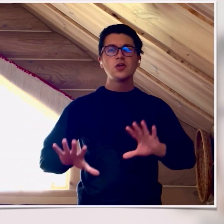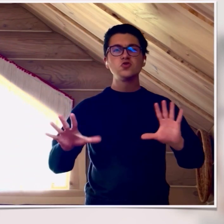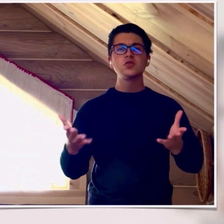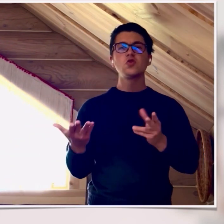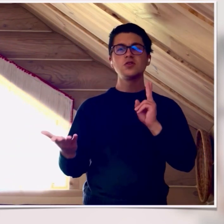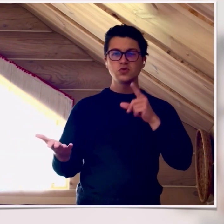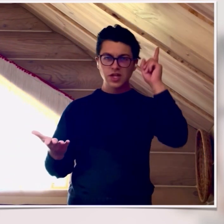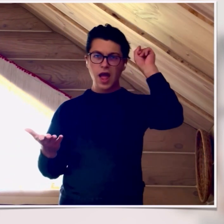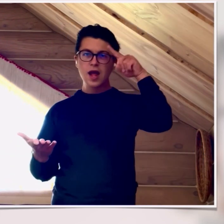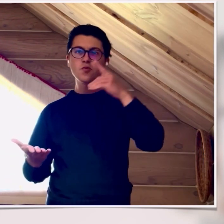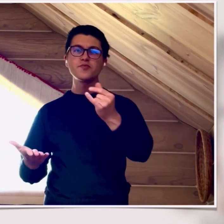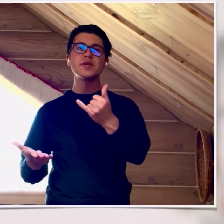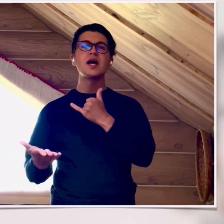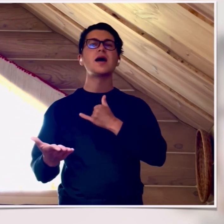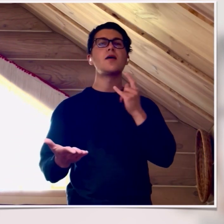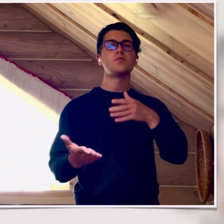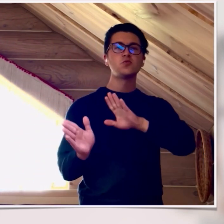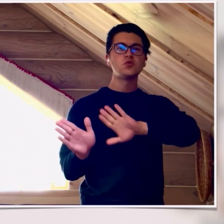Однажды